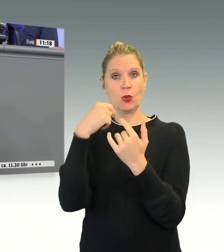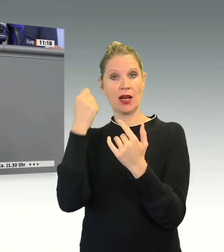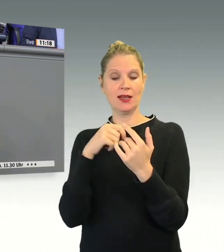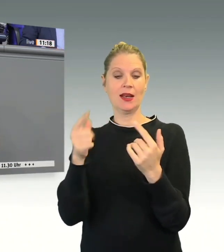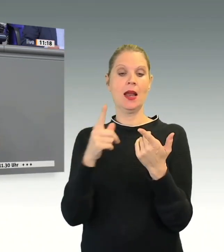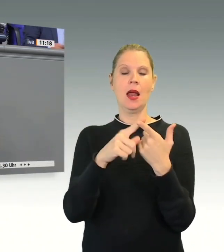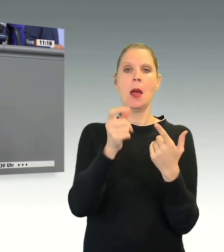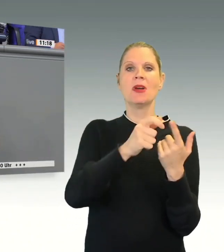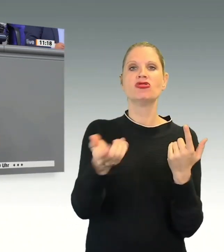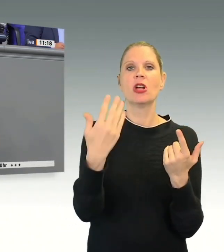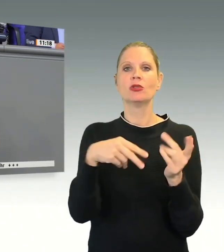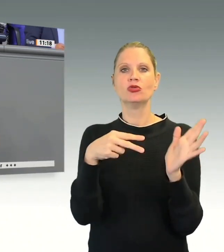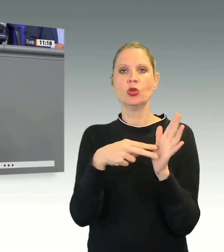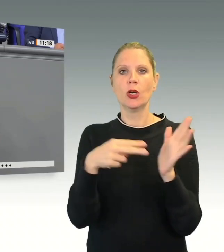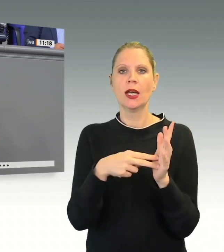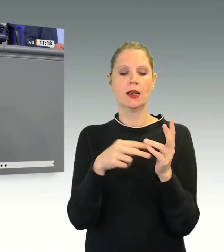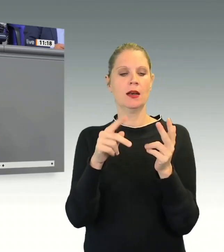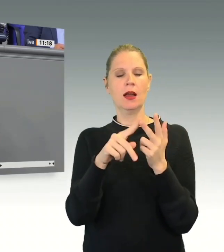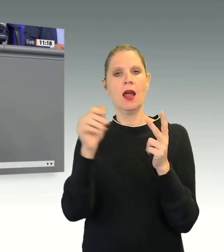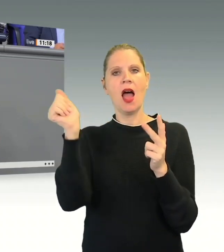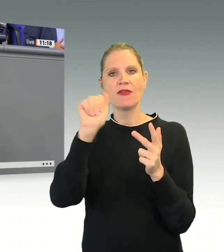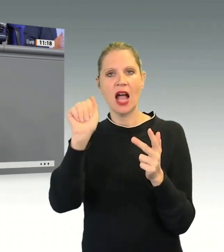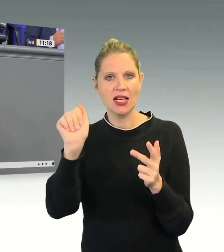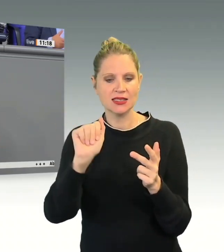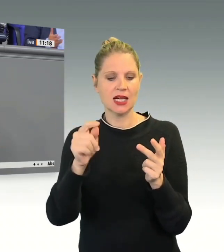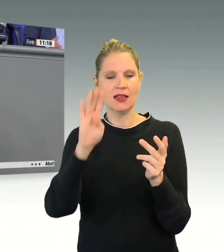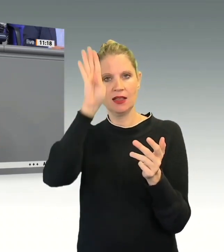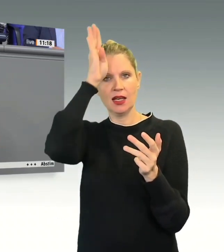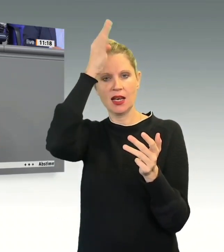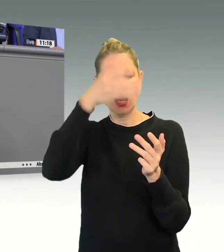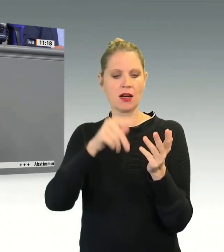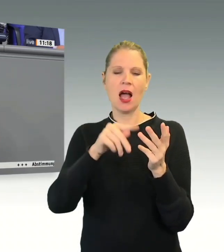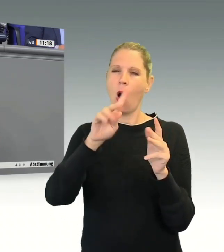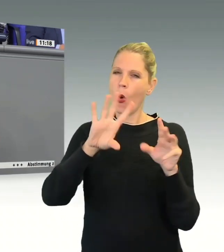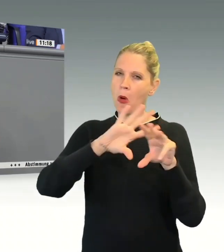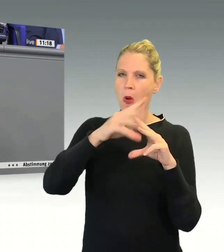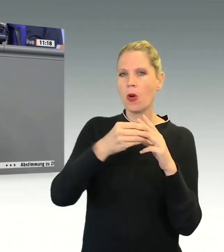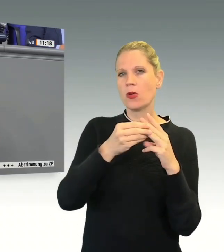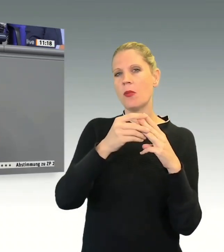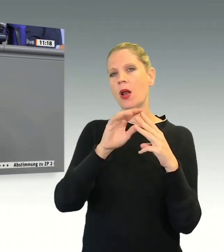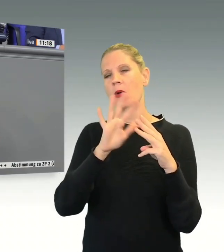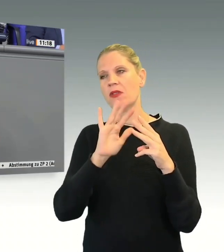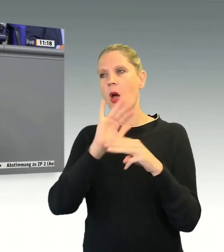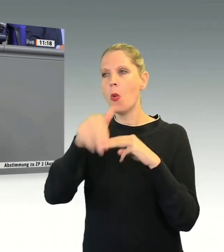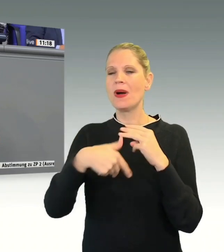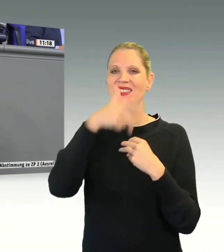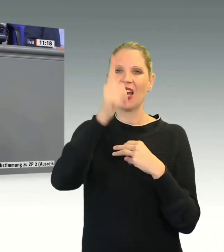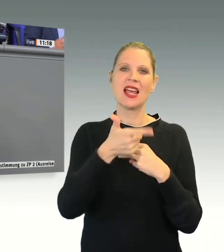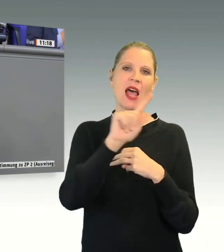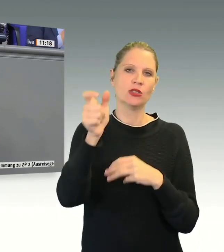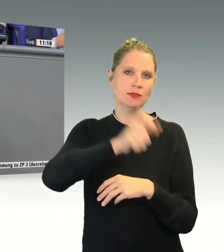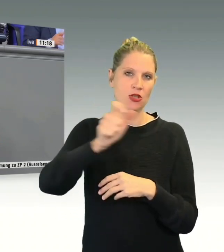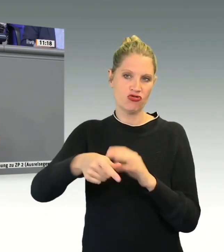Afghanistan und aus dem Irak ungefähr in der Größenordnung von über 200.000 Menschen gehabt im letzten Jahr, die